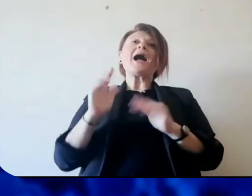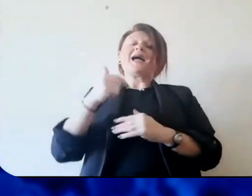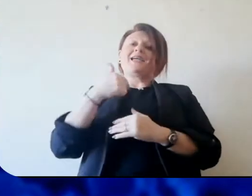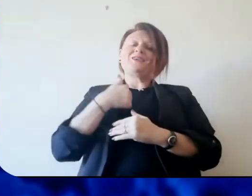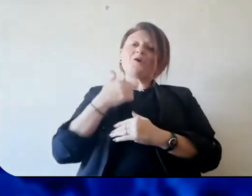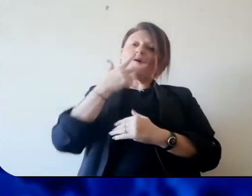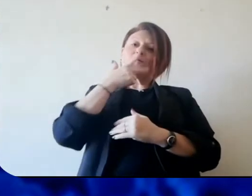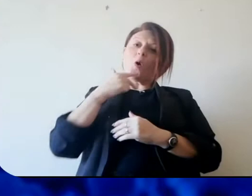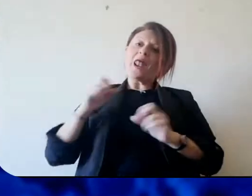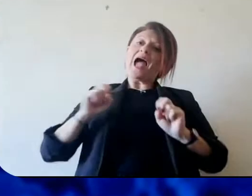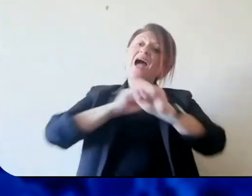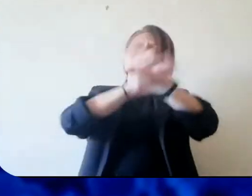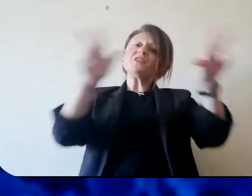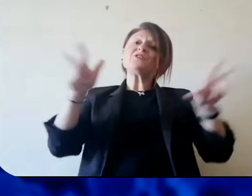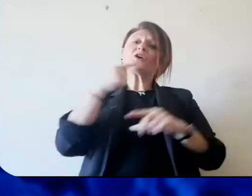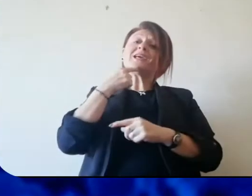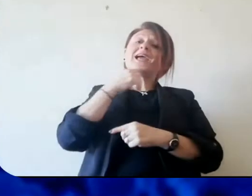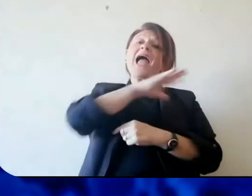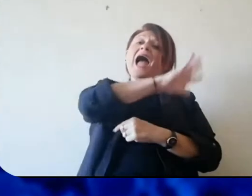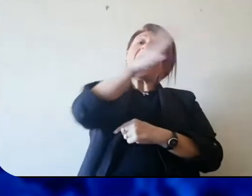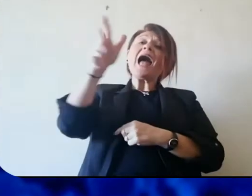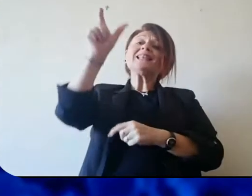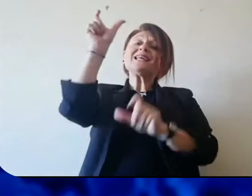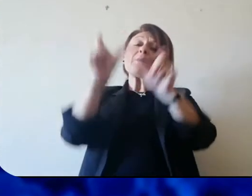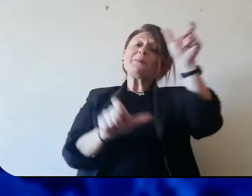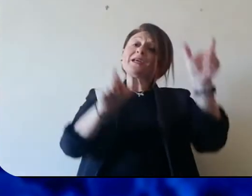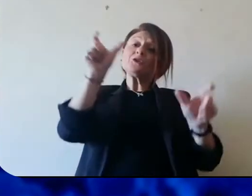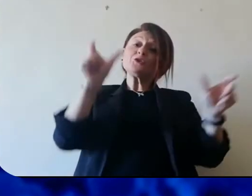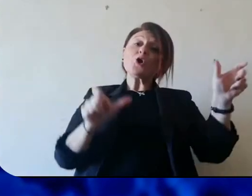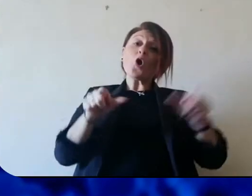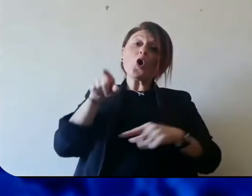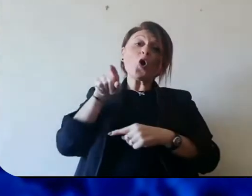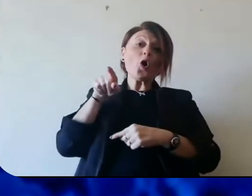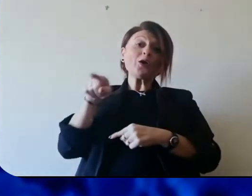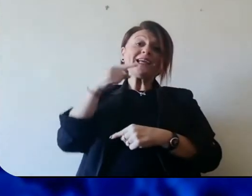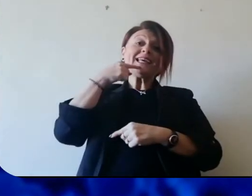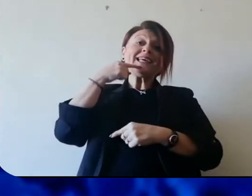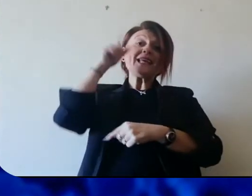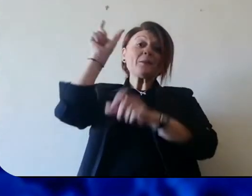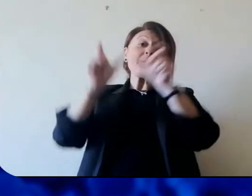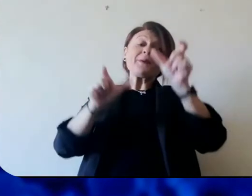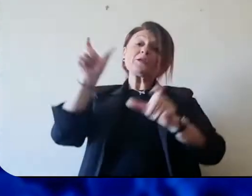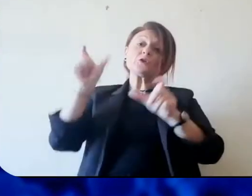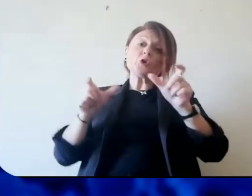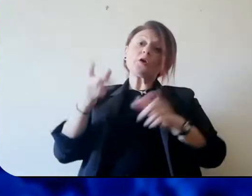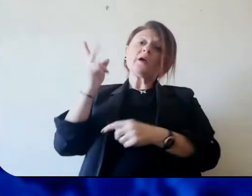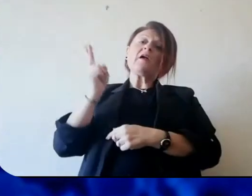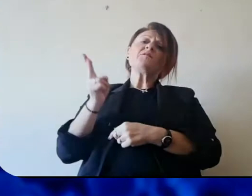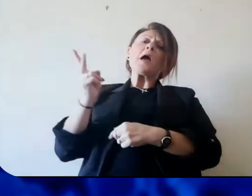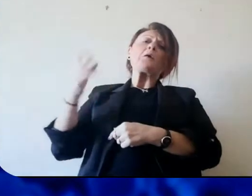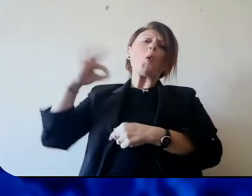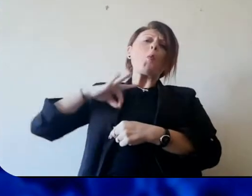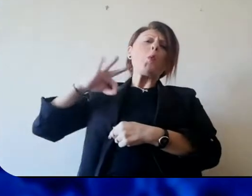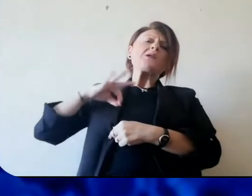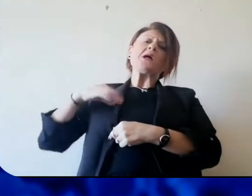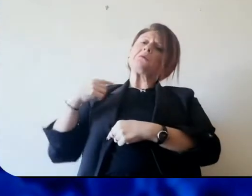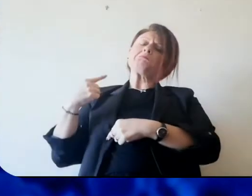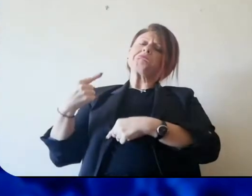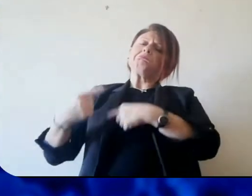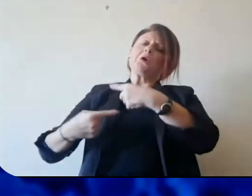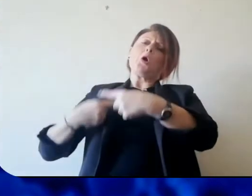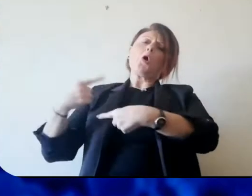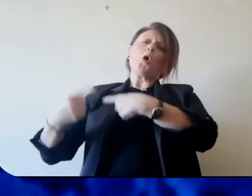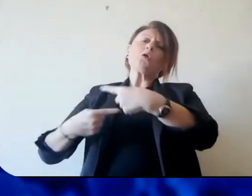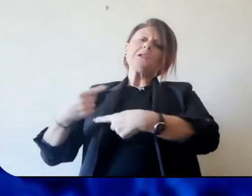Io però rivolgo un appello a tutti gli altri, a tutta l'altra fascia di persone che o perché